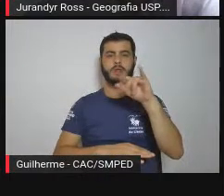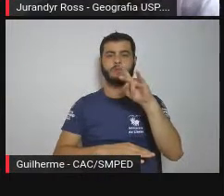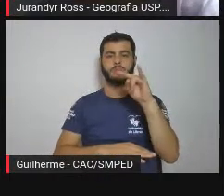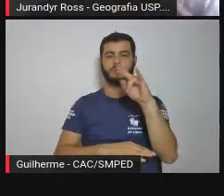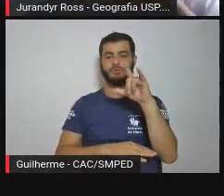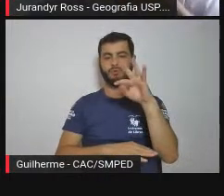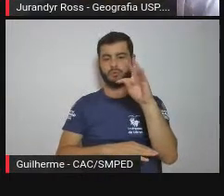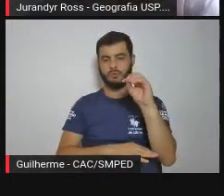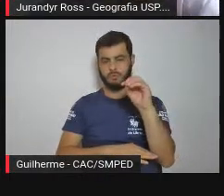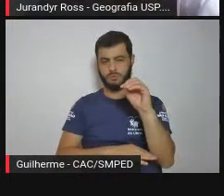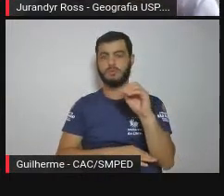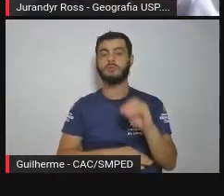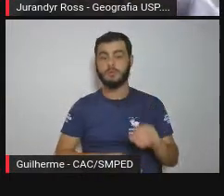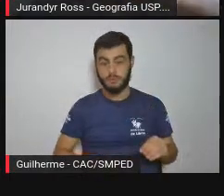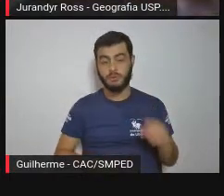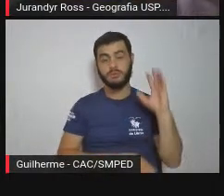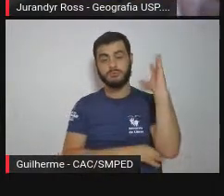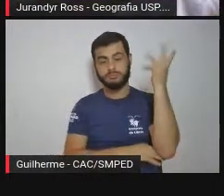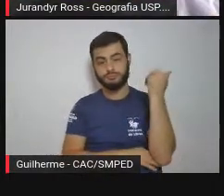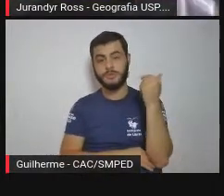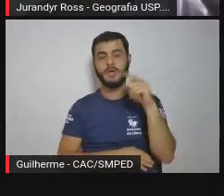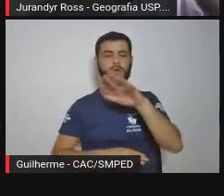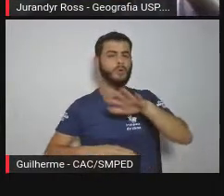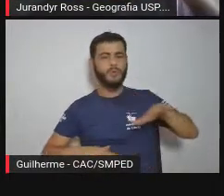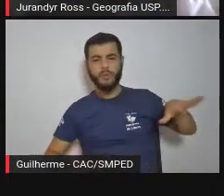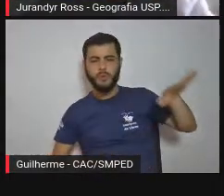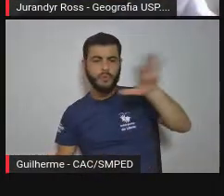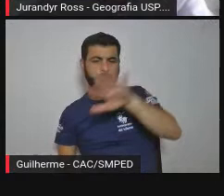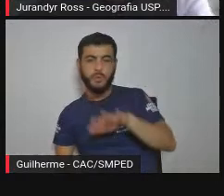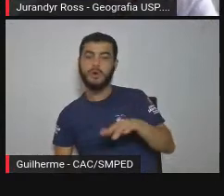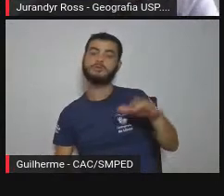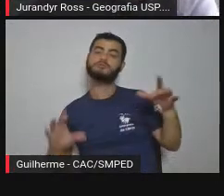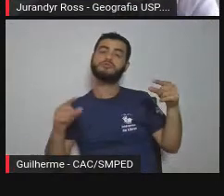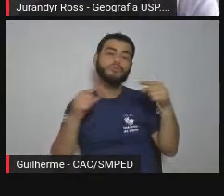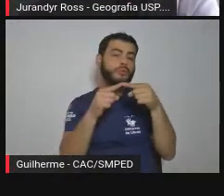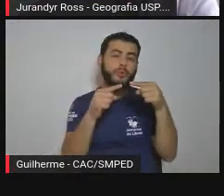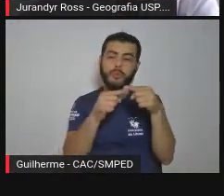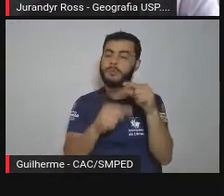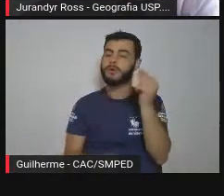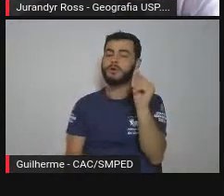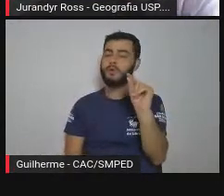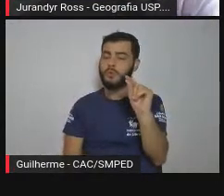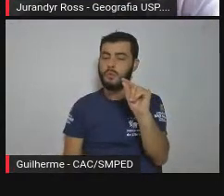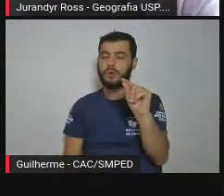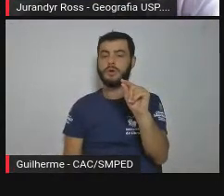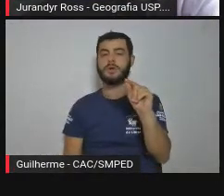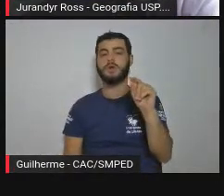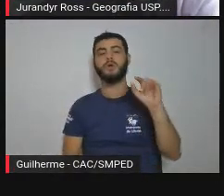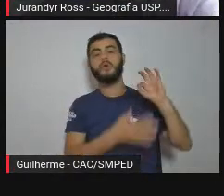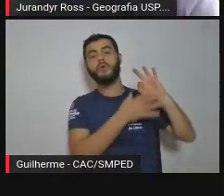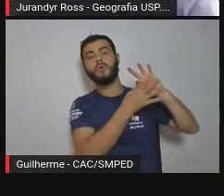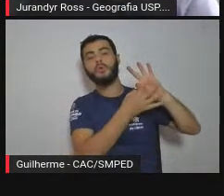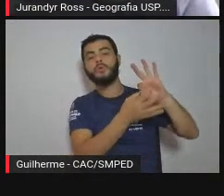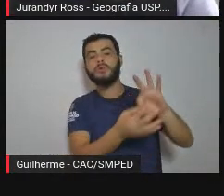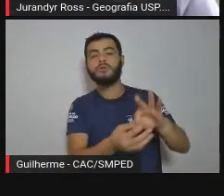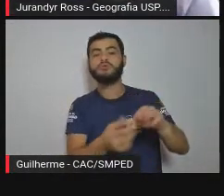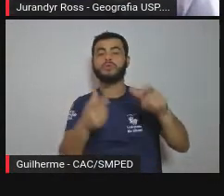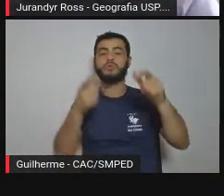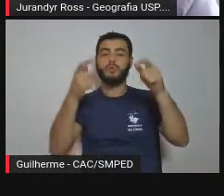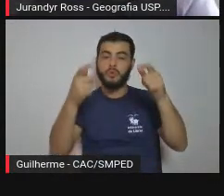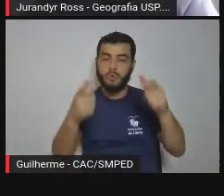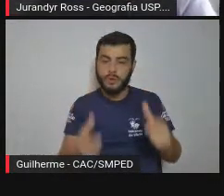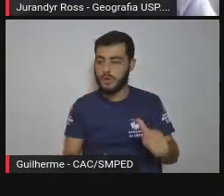formador do Rio Paraíba. Tudo faz parte desse contexto de onde está o Pico do Jaraguá. Esse mapa